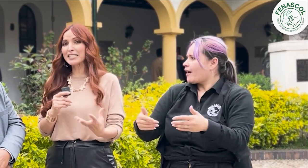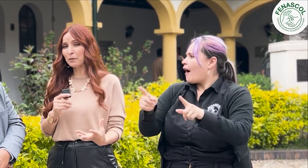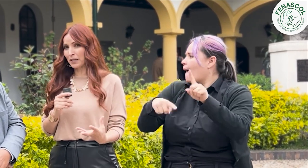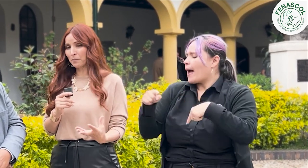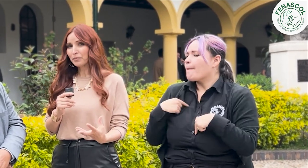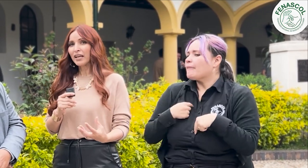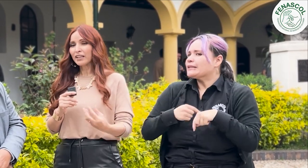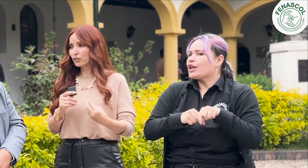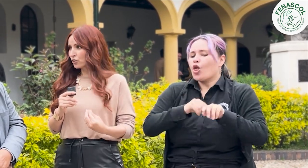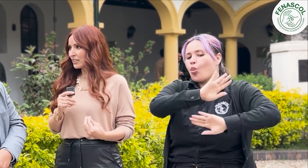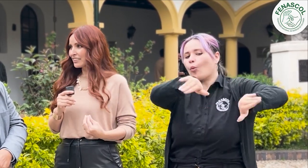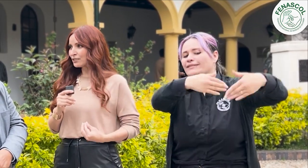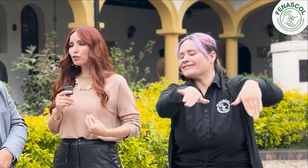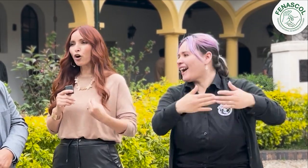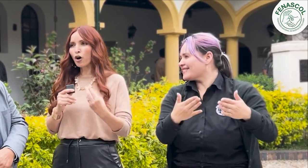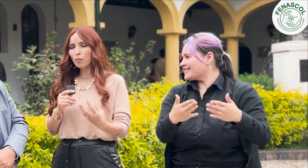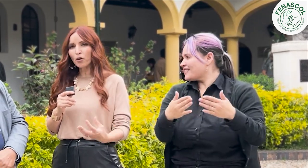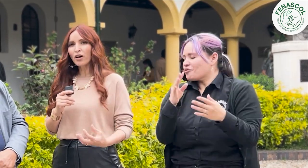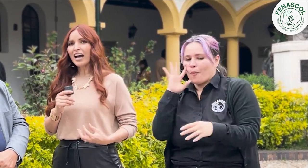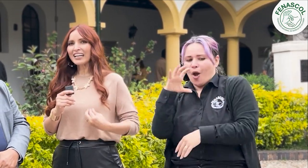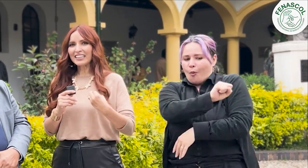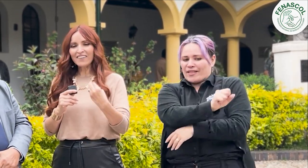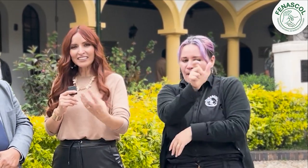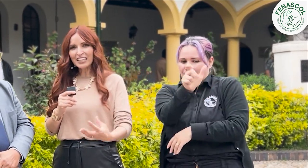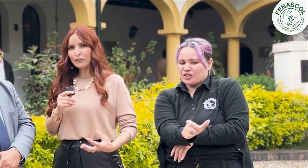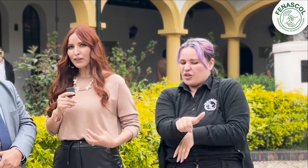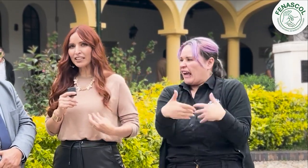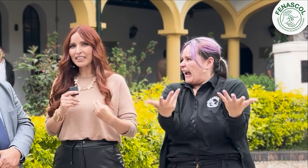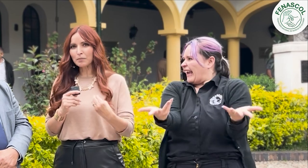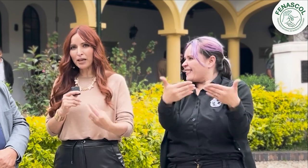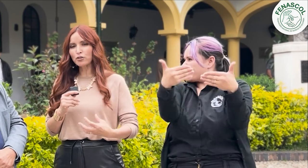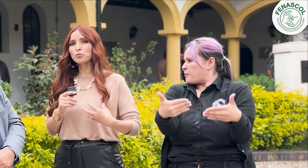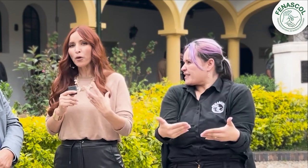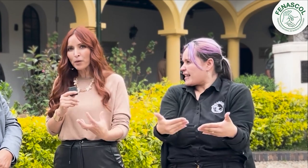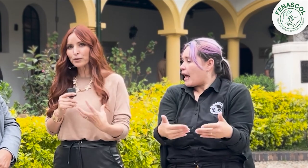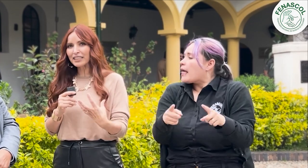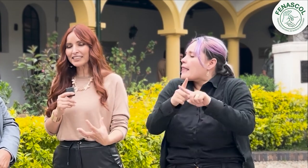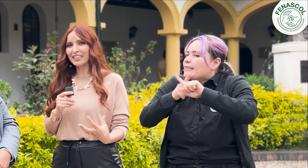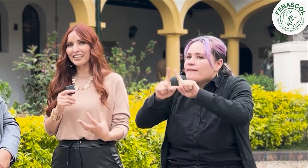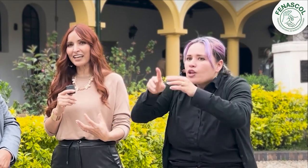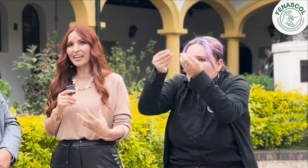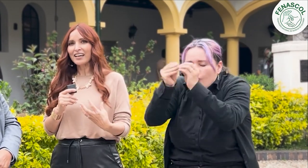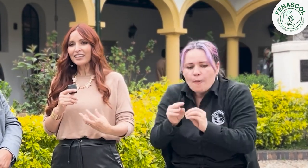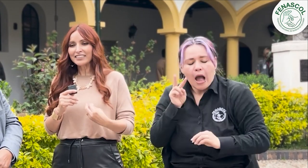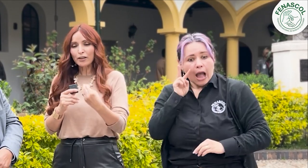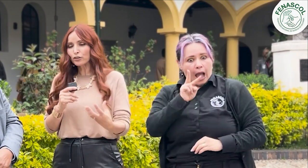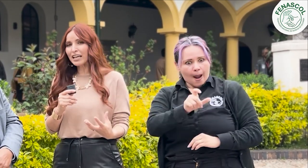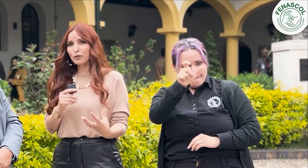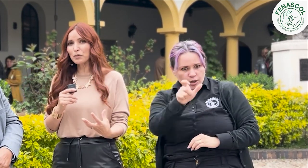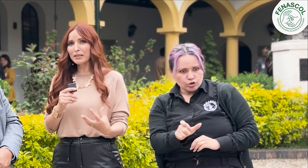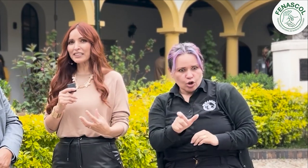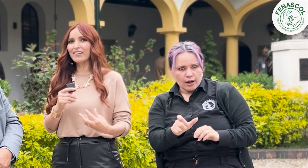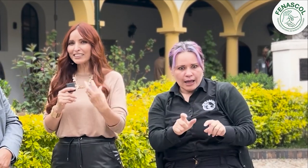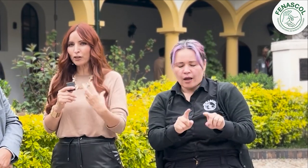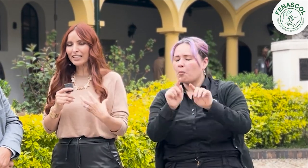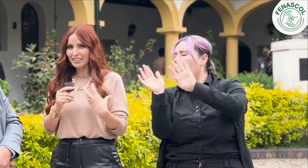Entonces es como a través de diferentes medios podemos hacer que ya no sea algo invisible, sino que seamos